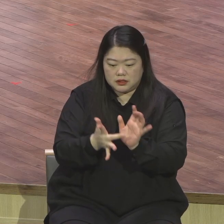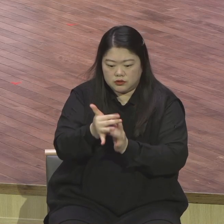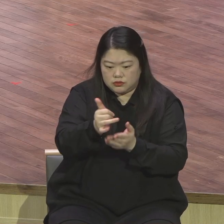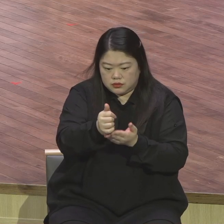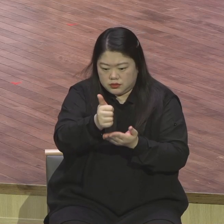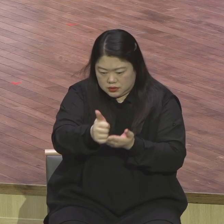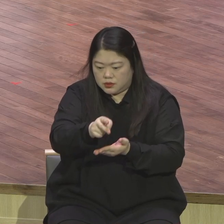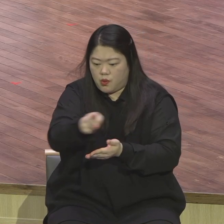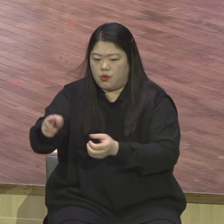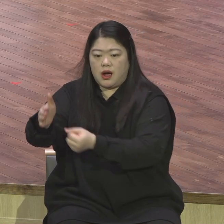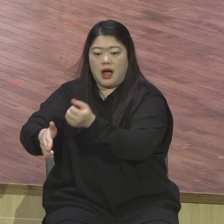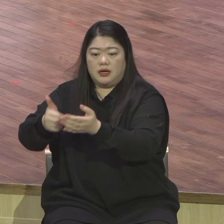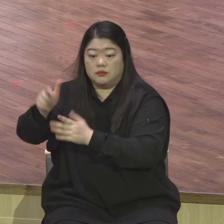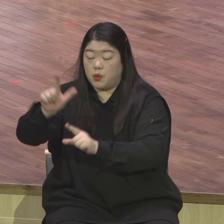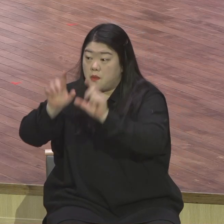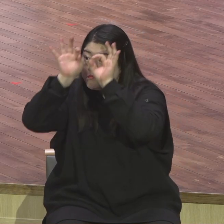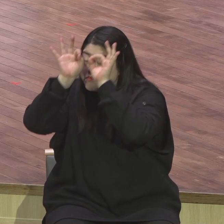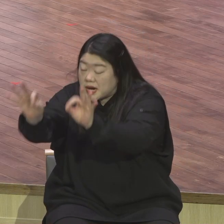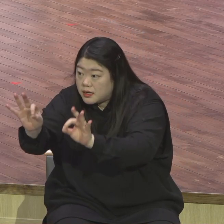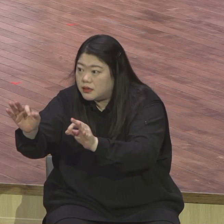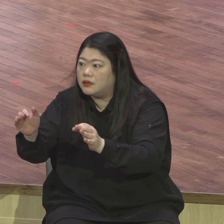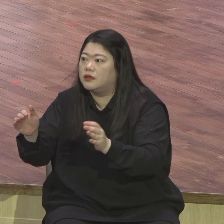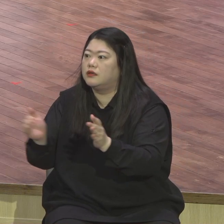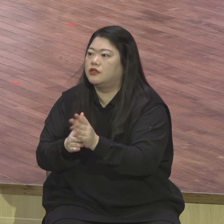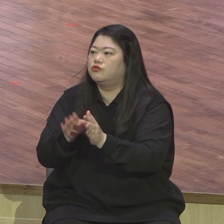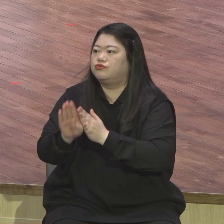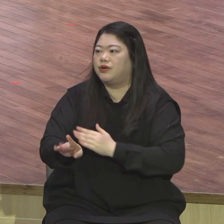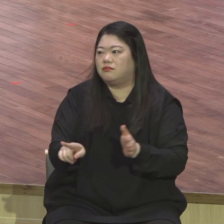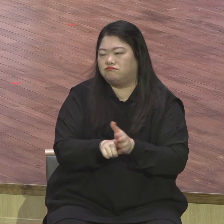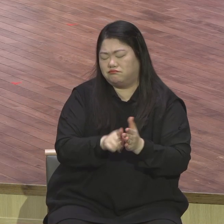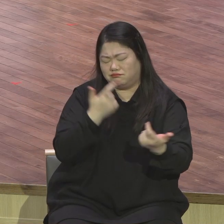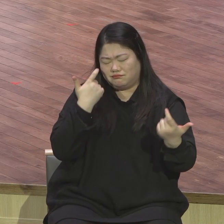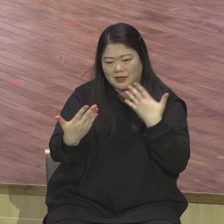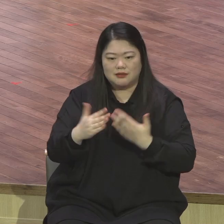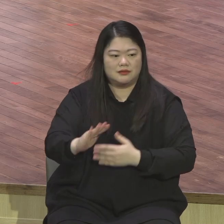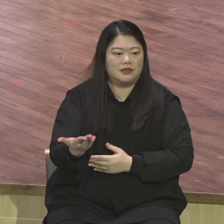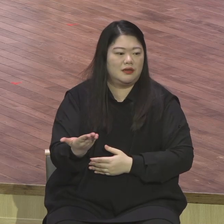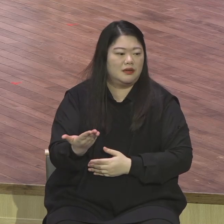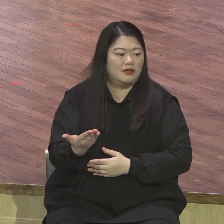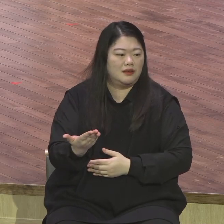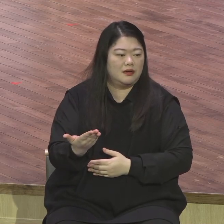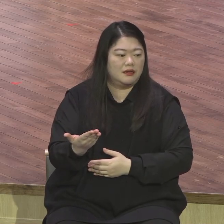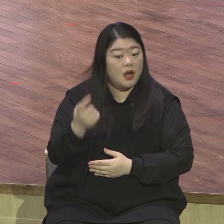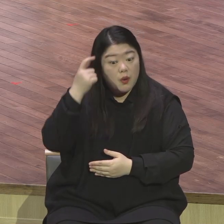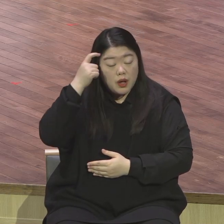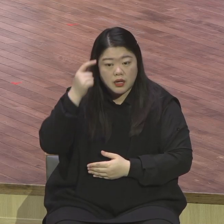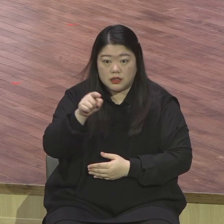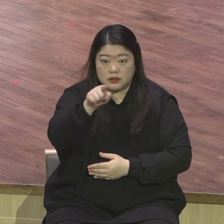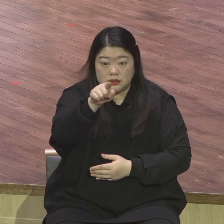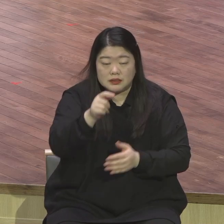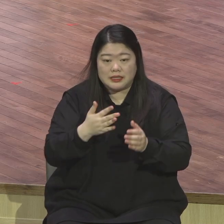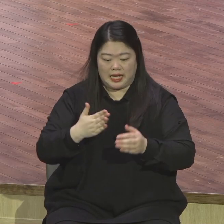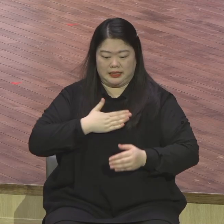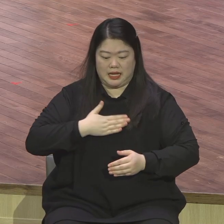모든 걸 넘어설 수 있는 힘을 주시기 위해서 베드로를 비롯한 제자들이